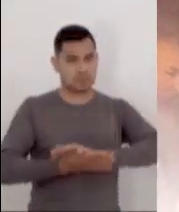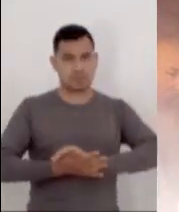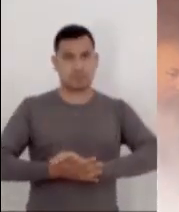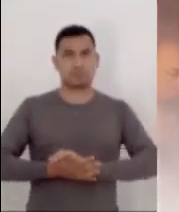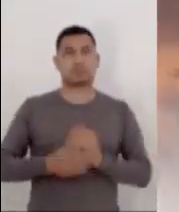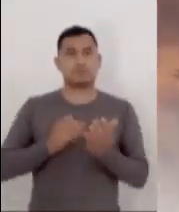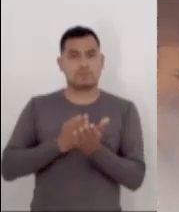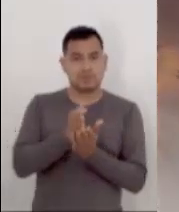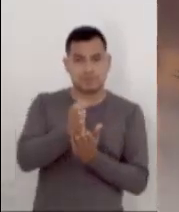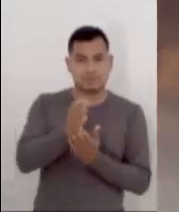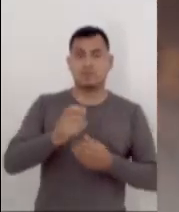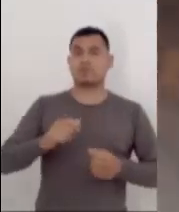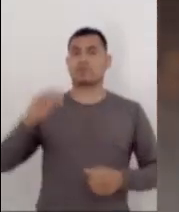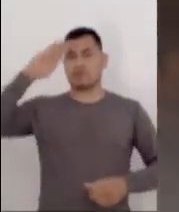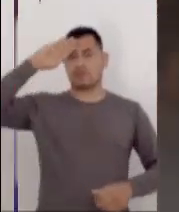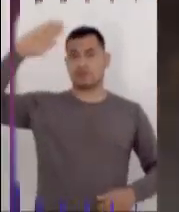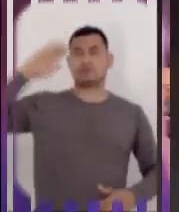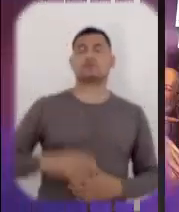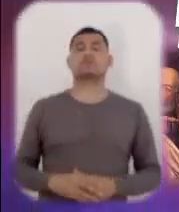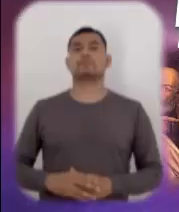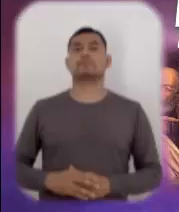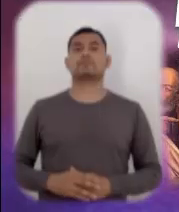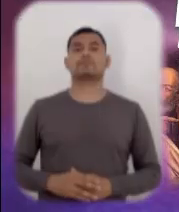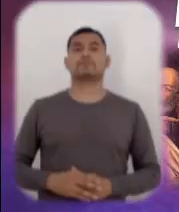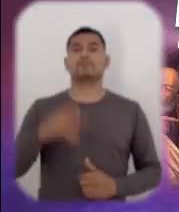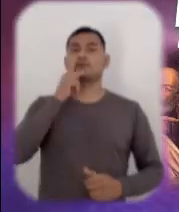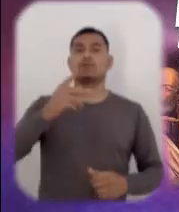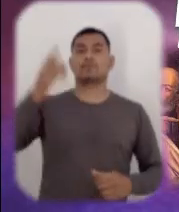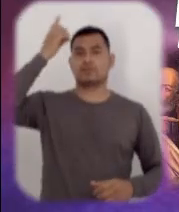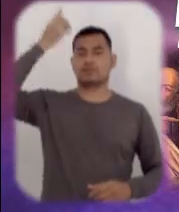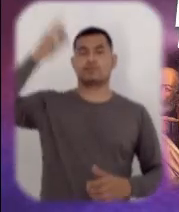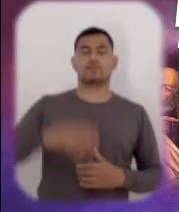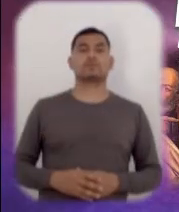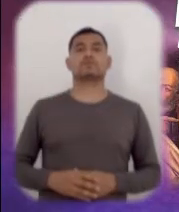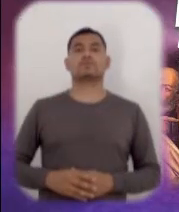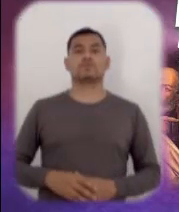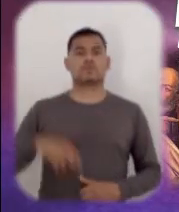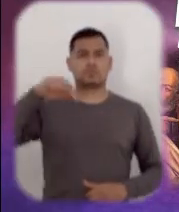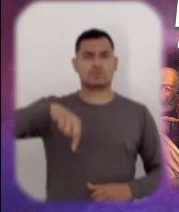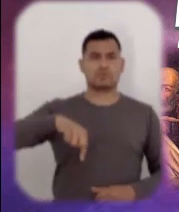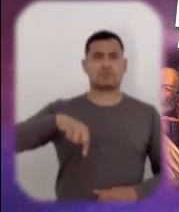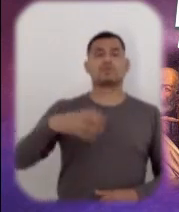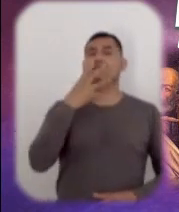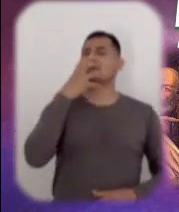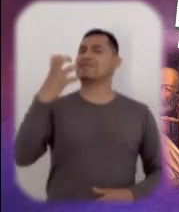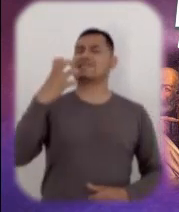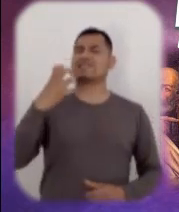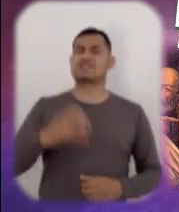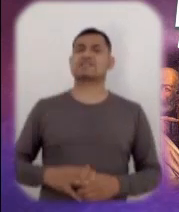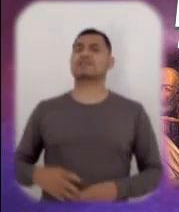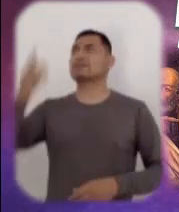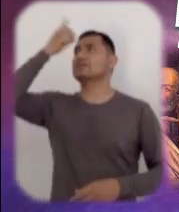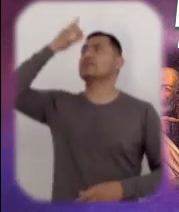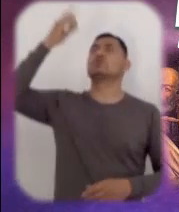él. Palabra del Señor. Es un grito fuerte, queremos ser libres. Y con toda razón se